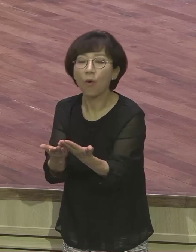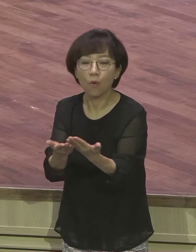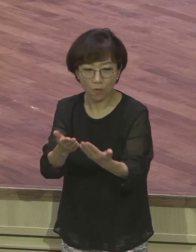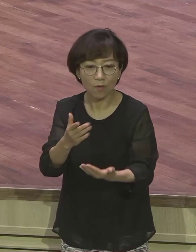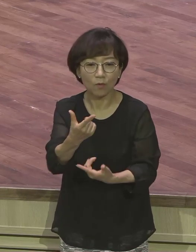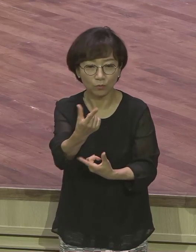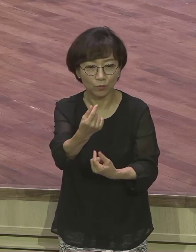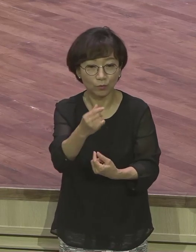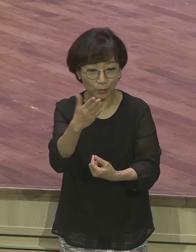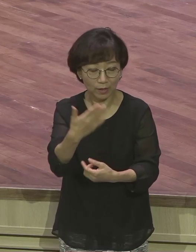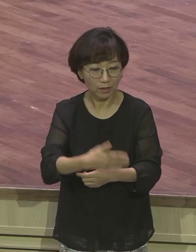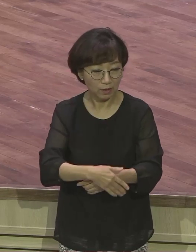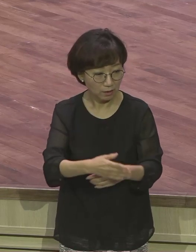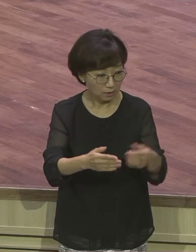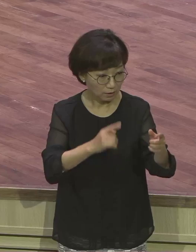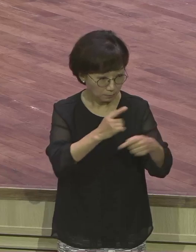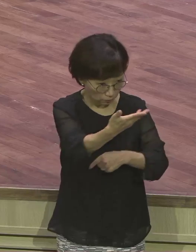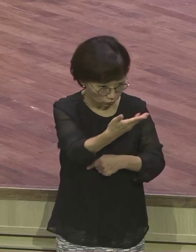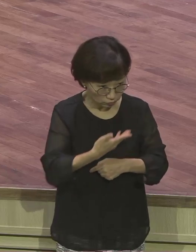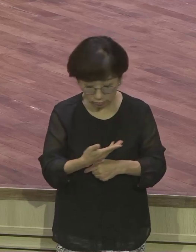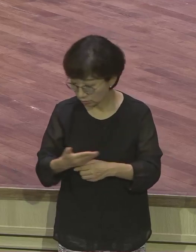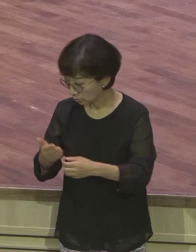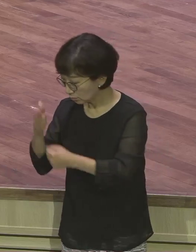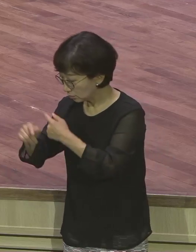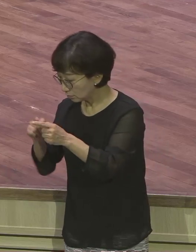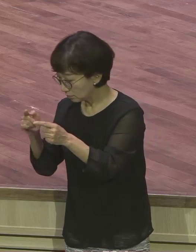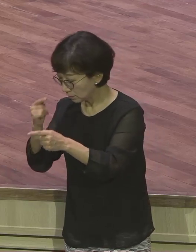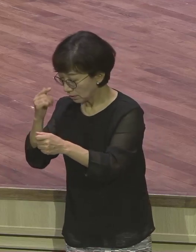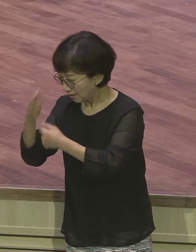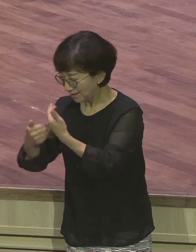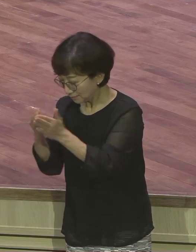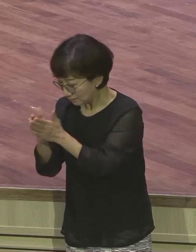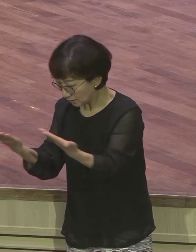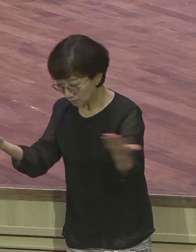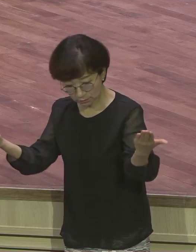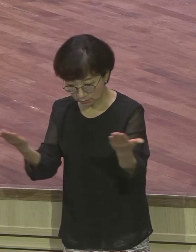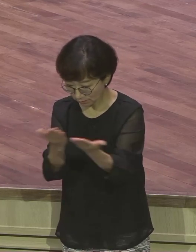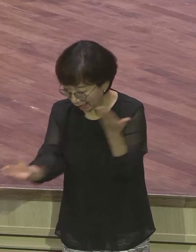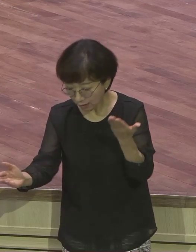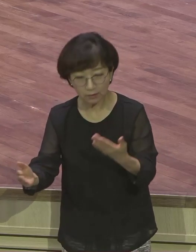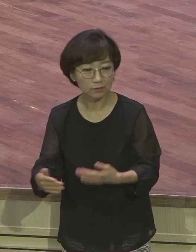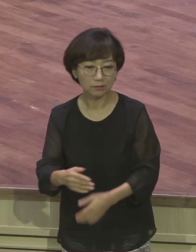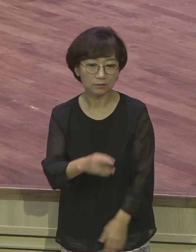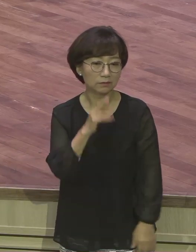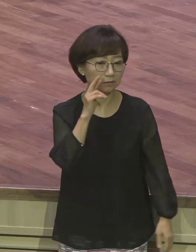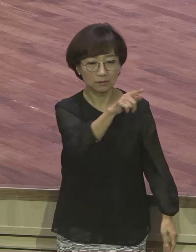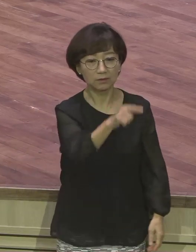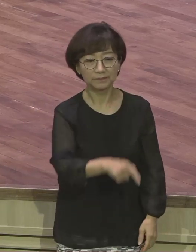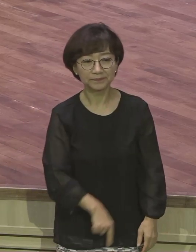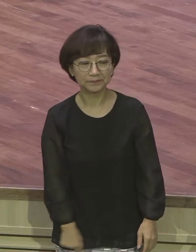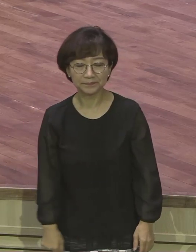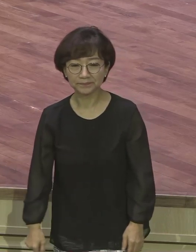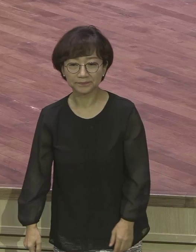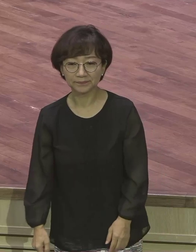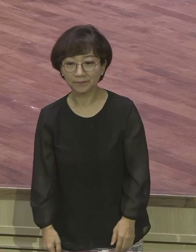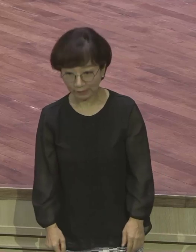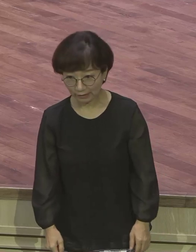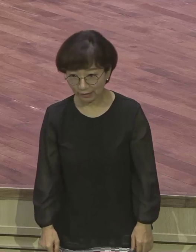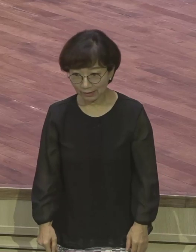말씀을 붙잡고 은협적 삶으로 사는 것이 가장 그게 신앙생활이에요. 그거 안되는 사람은 교회 다니는 사람이지 신앙생활 사람